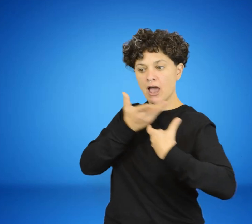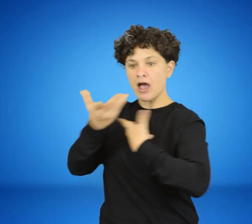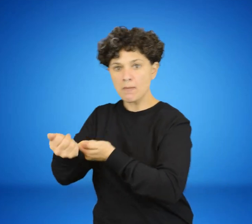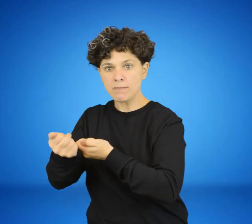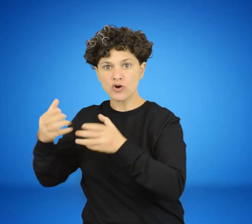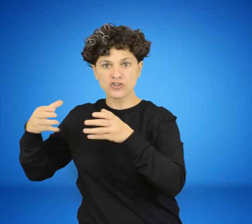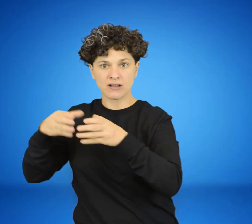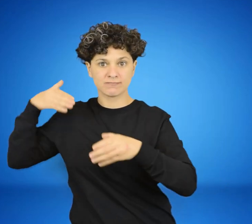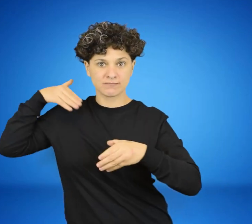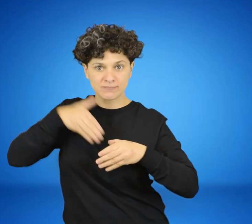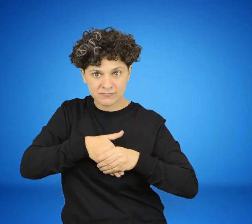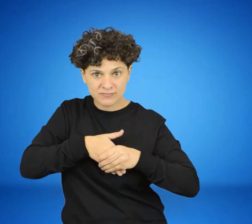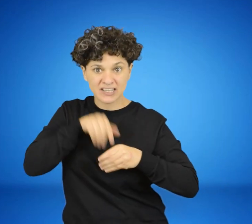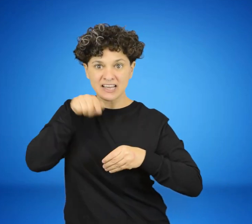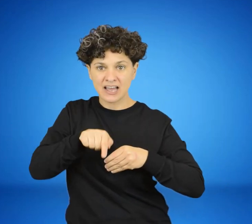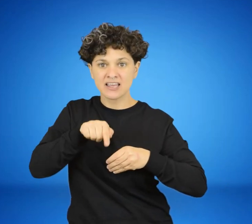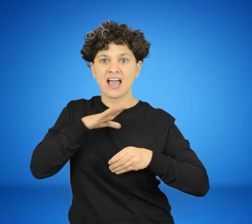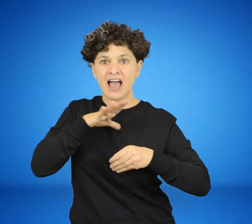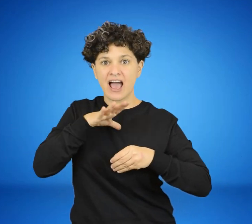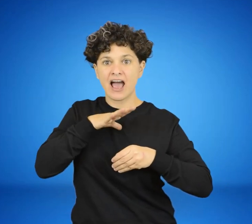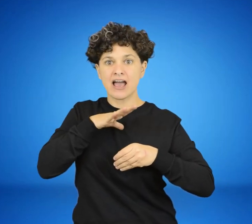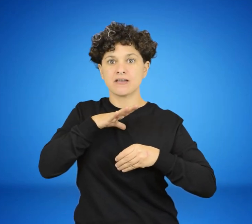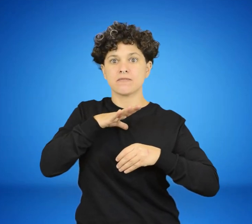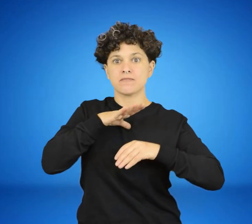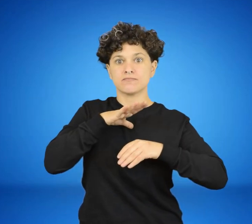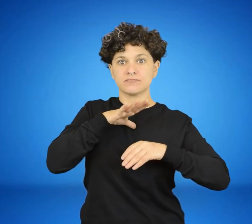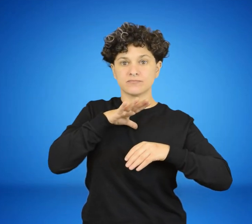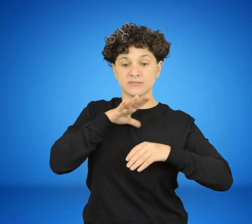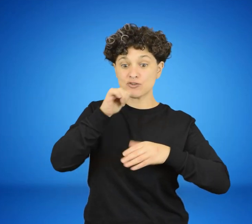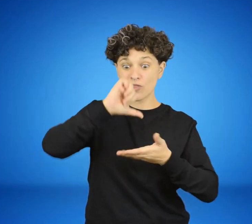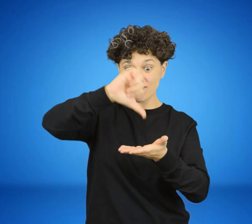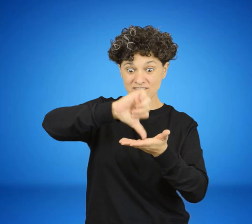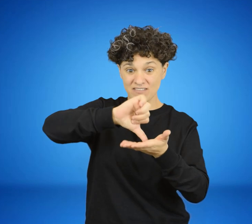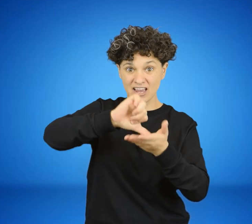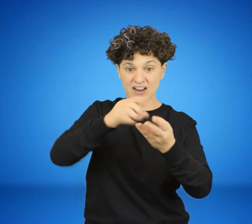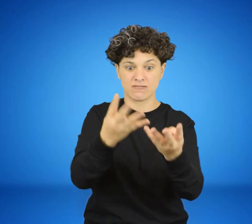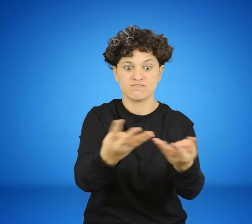del Ejecutivo, ocupando durante varias horas la ciudad vieja.